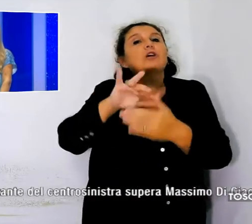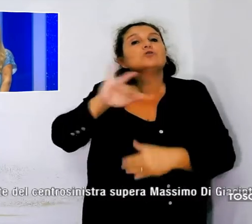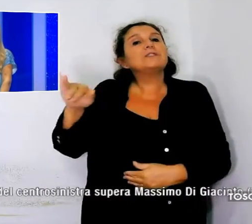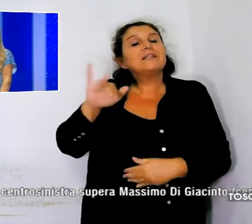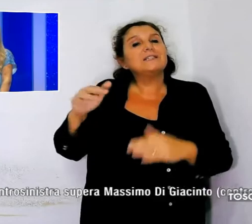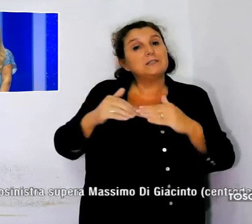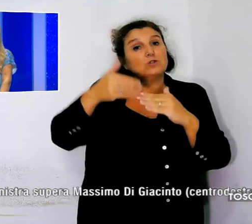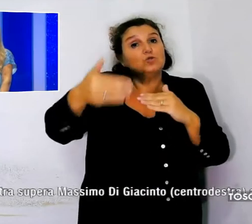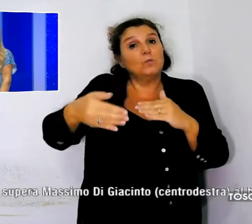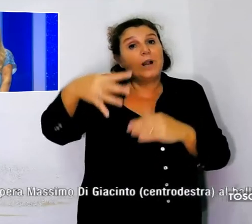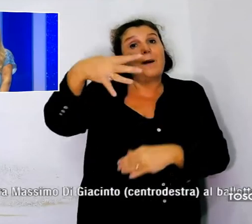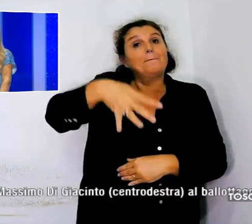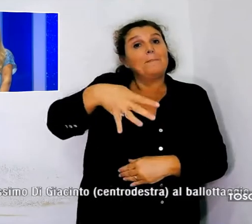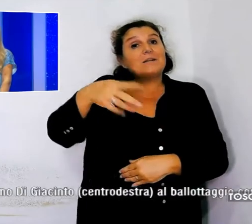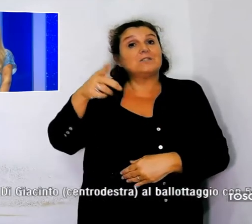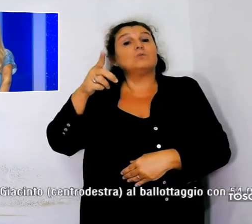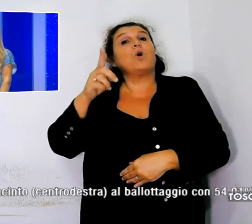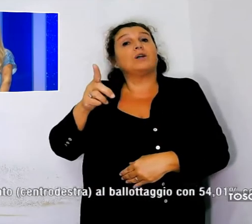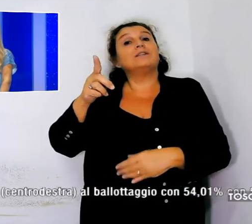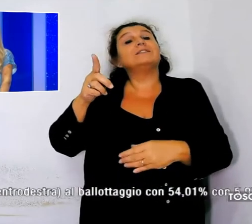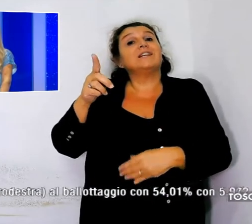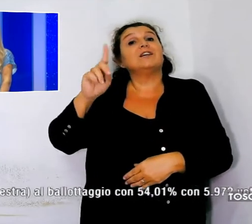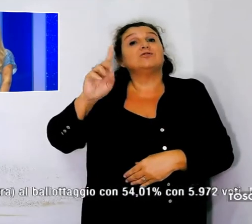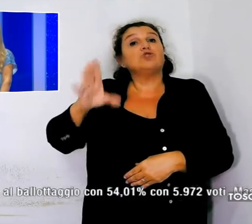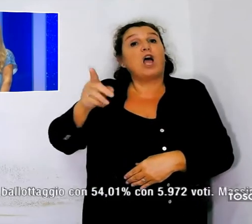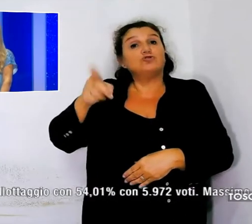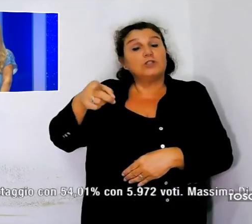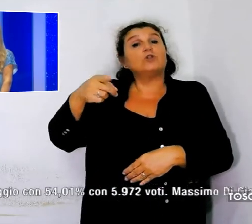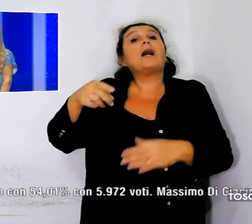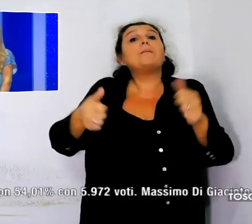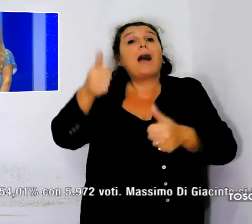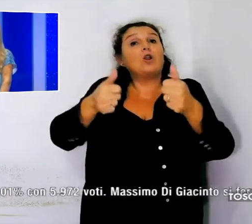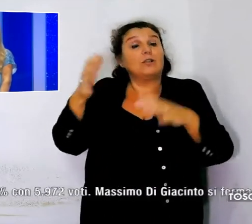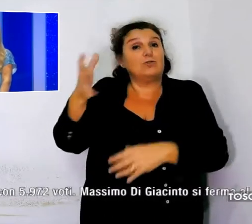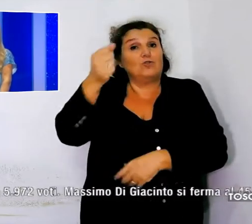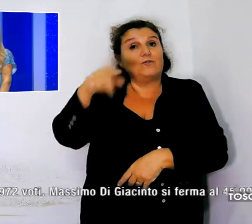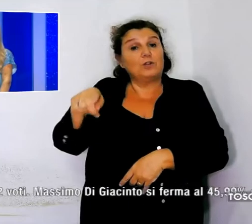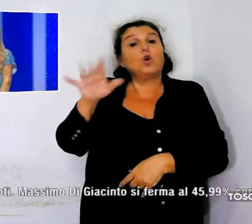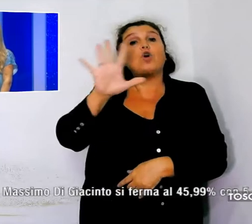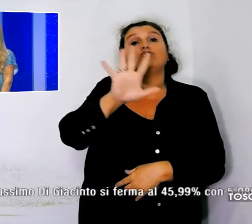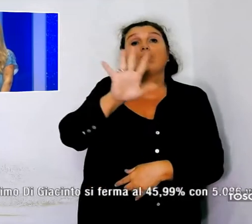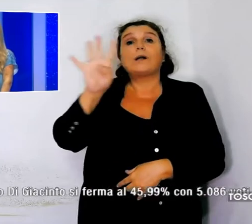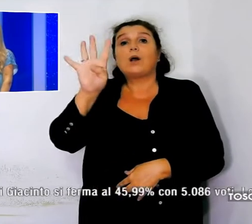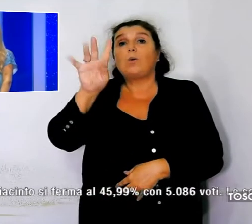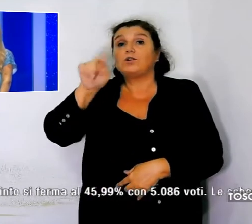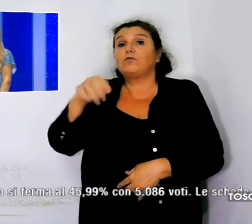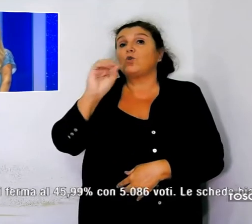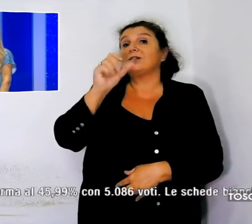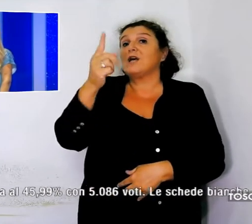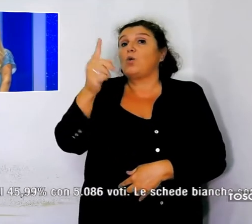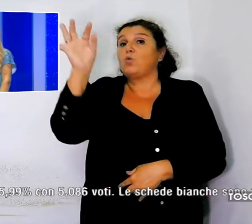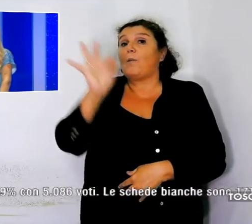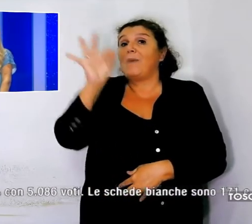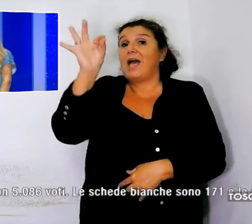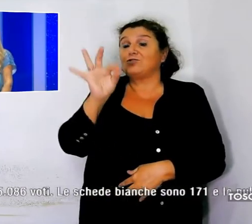Massimo Di Giacinto del centro-destra, al ballottaggio con 54,01% e